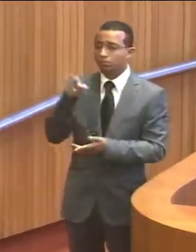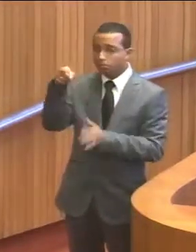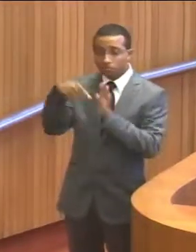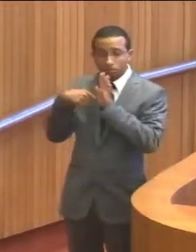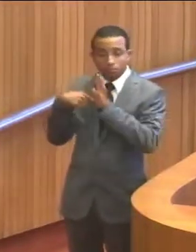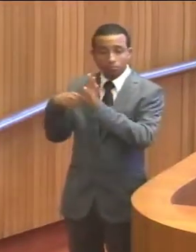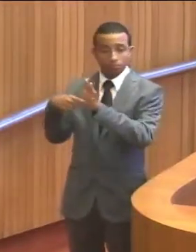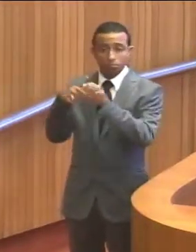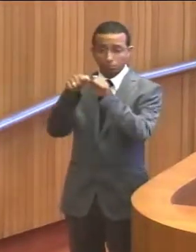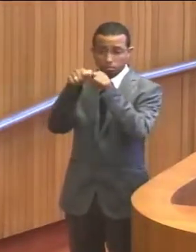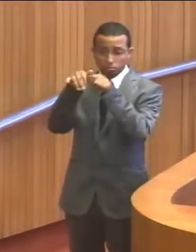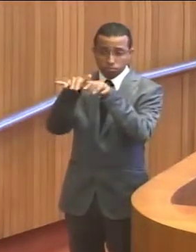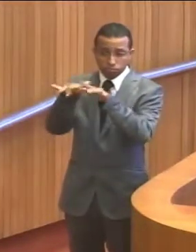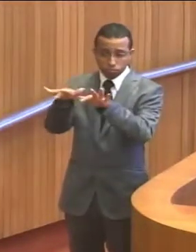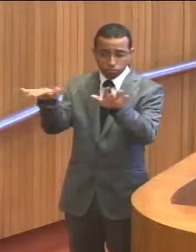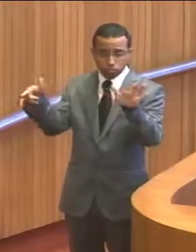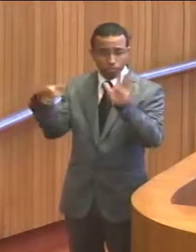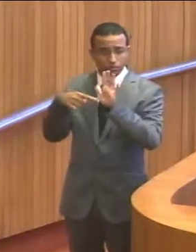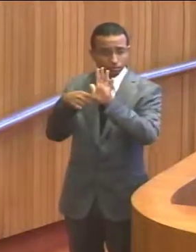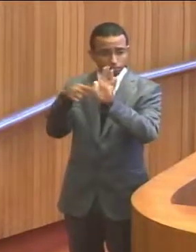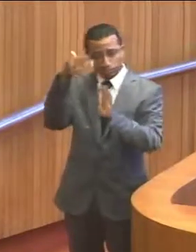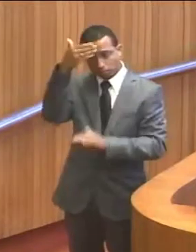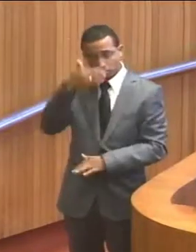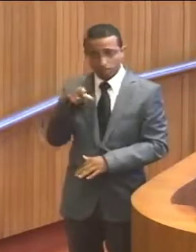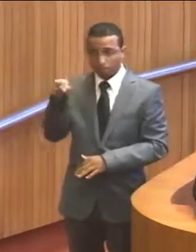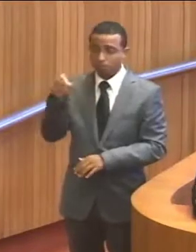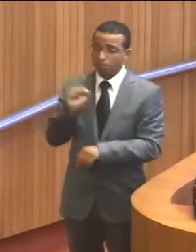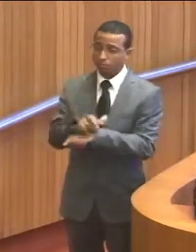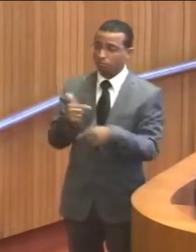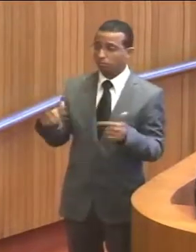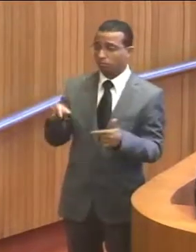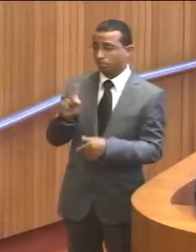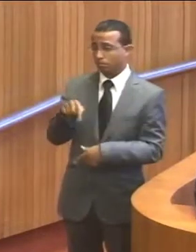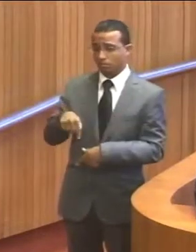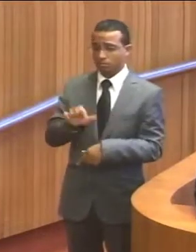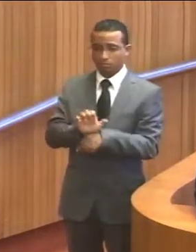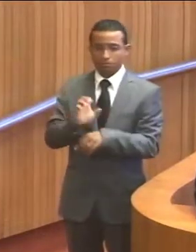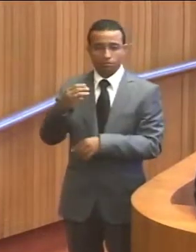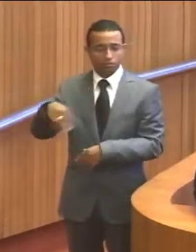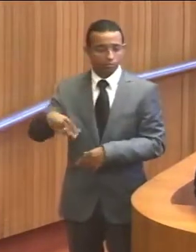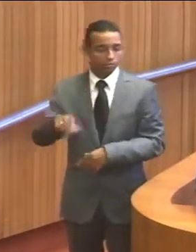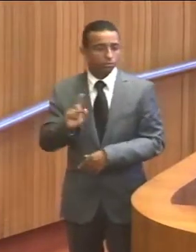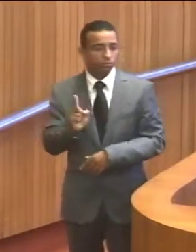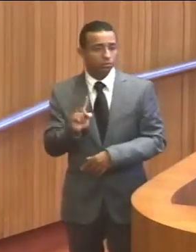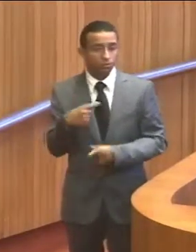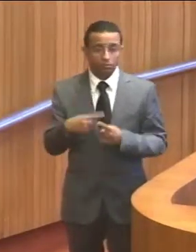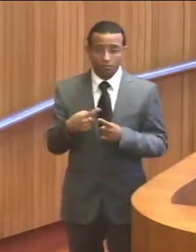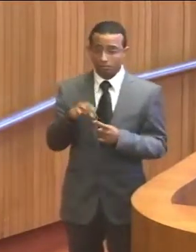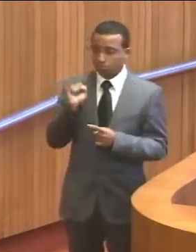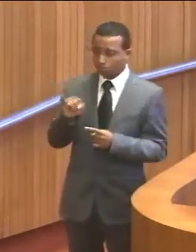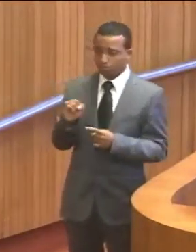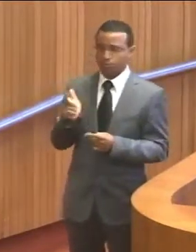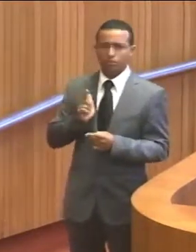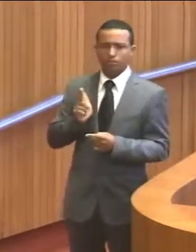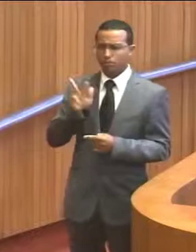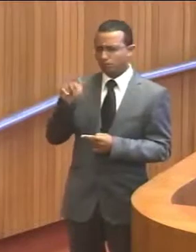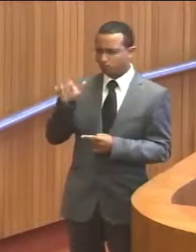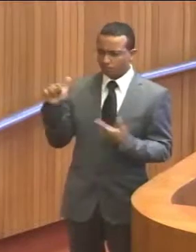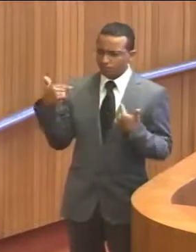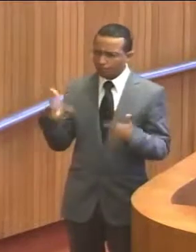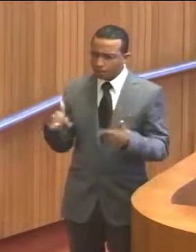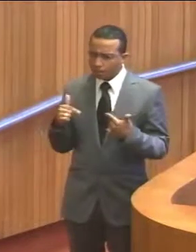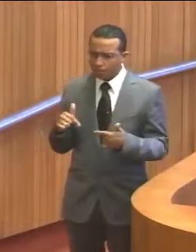apenas revelou que esses empregos não foram gerados no Estado do Maranhão. Porque se tivesse essa abundância